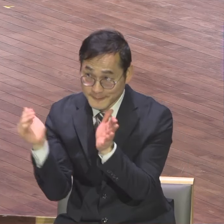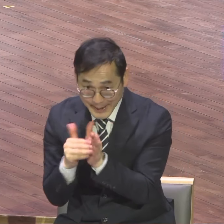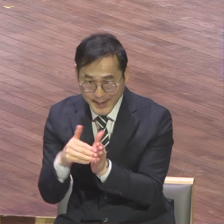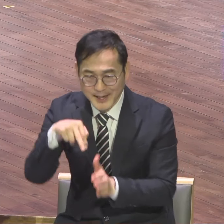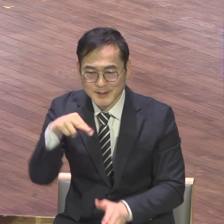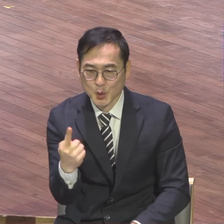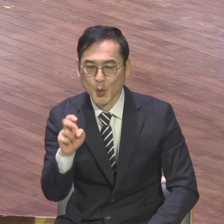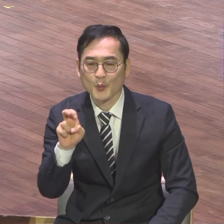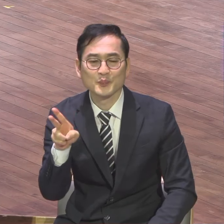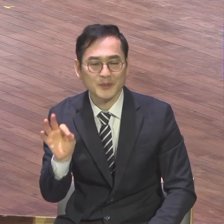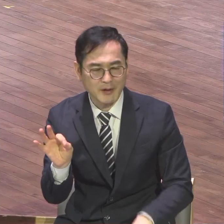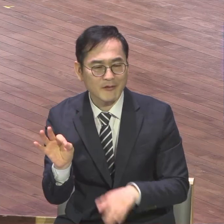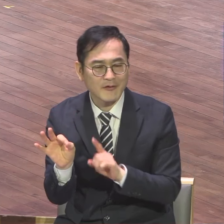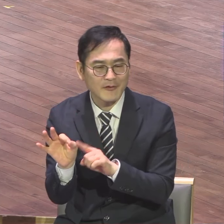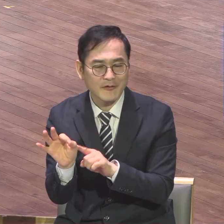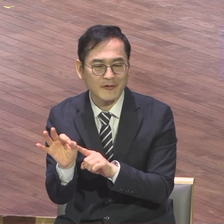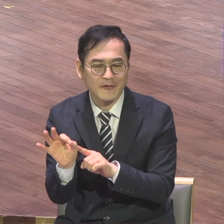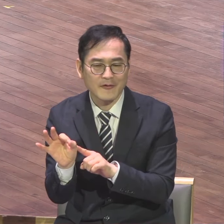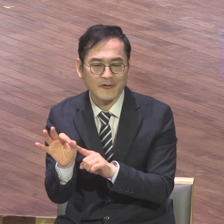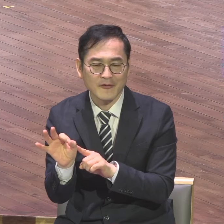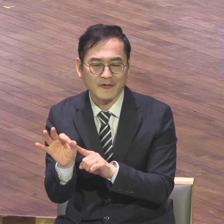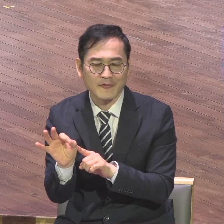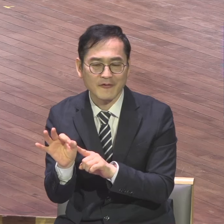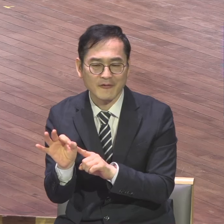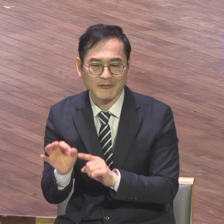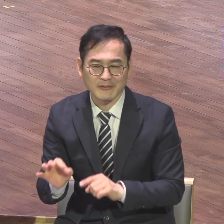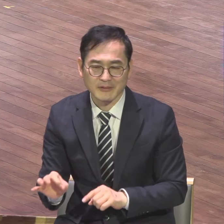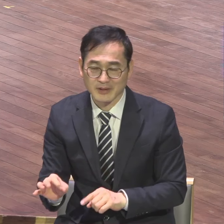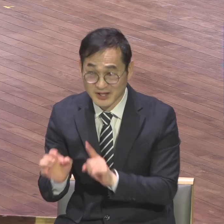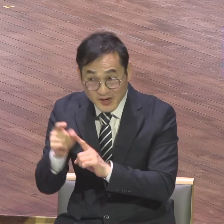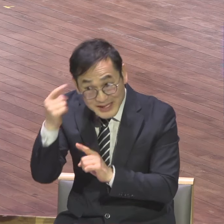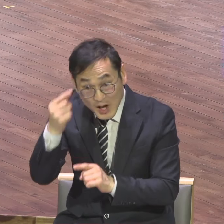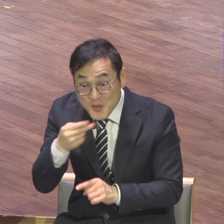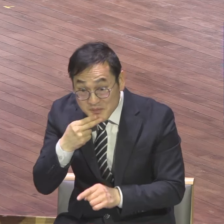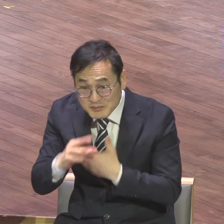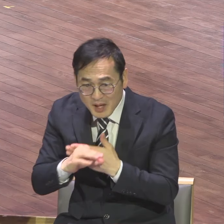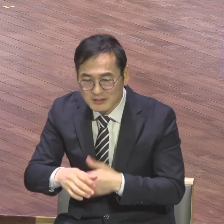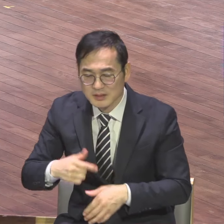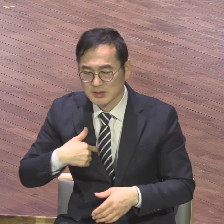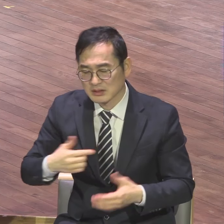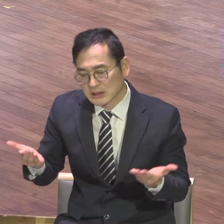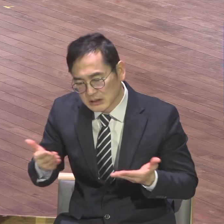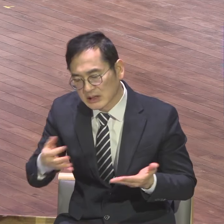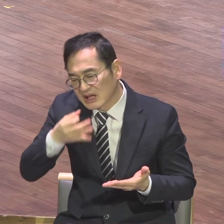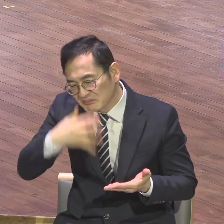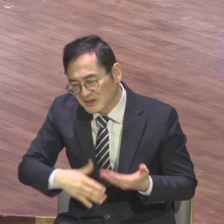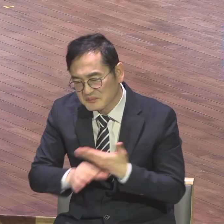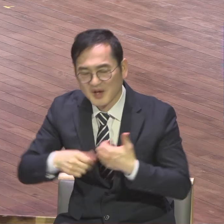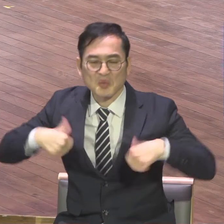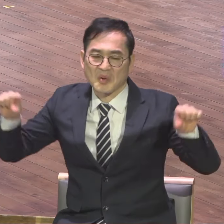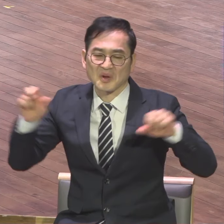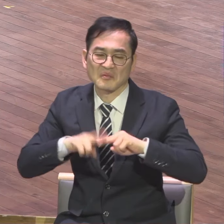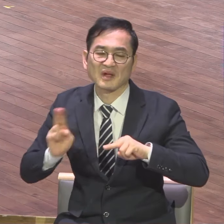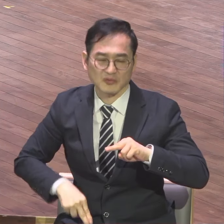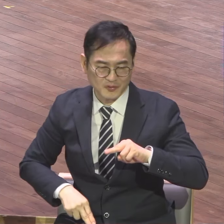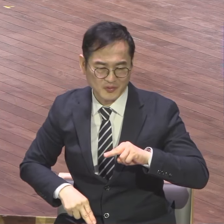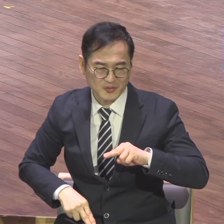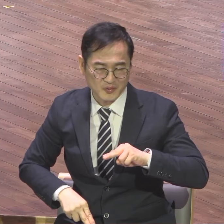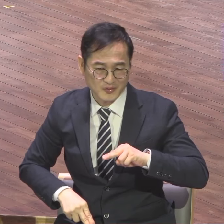사람은 힘들면 그만둬버려요 자기하고 계산 안 맞으면 그만둬버려요 소명